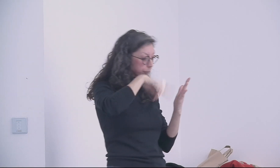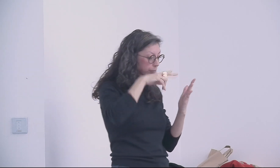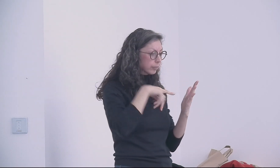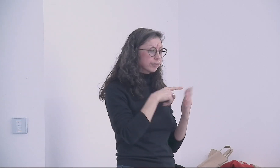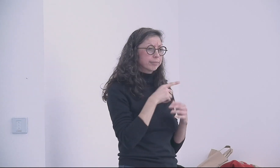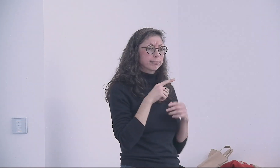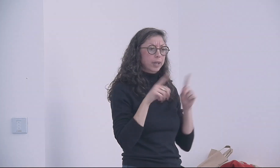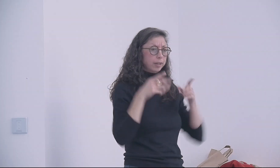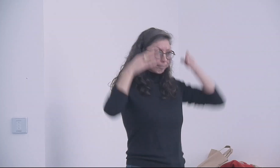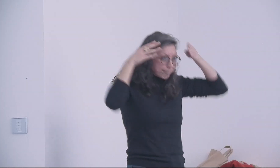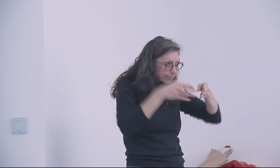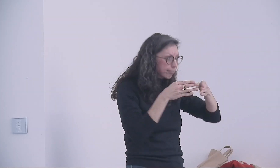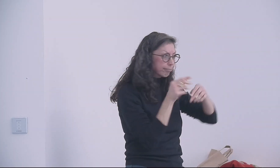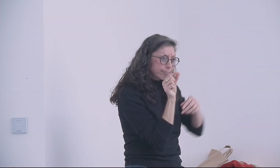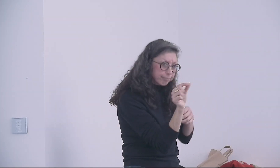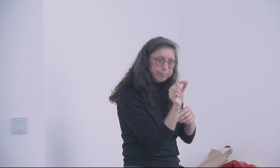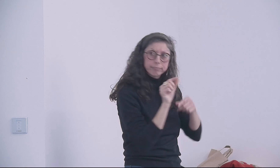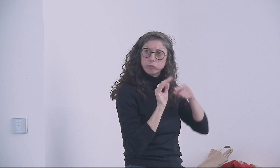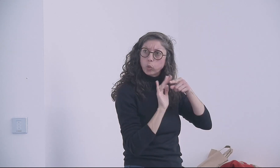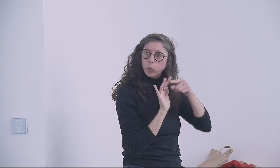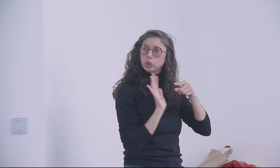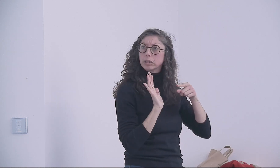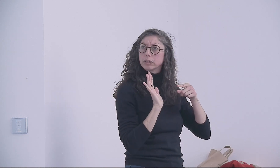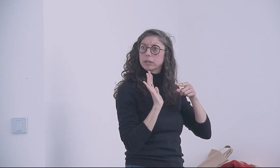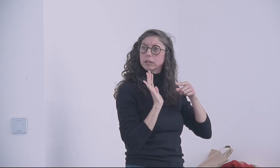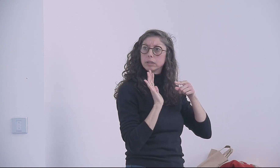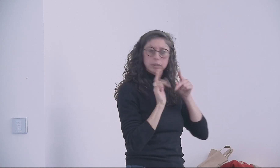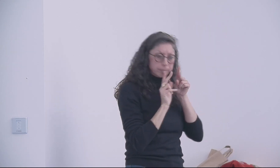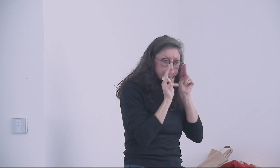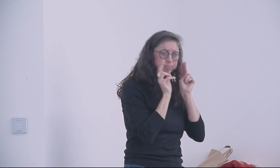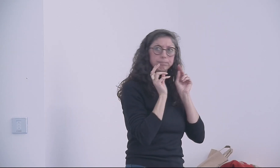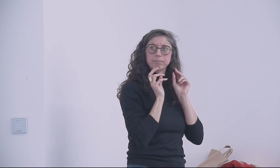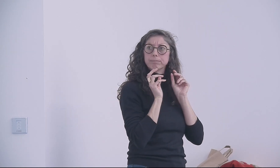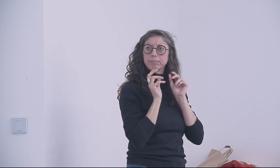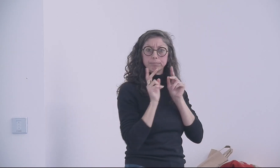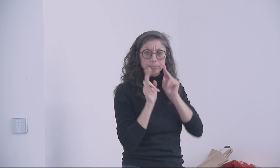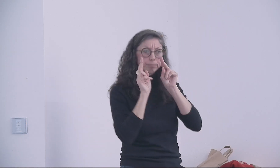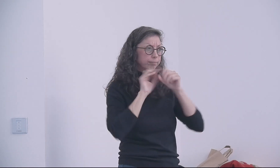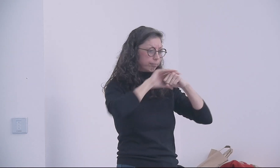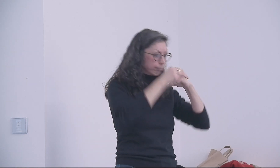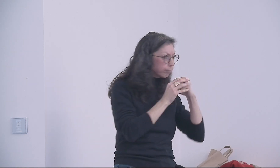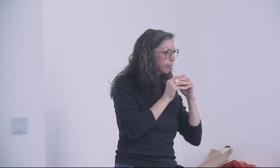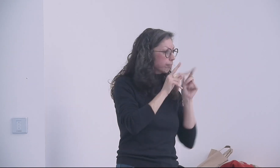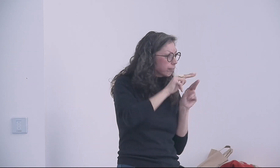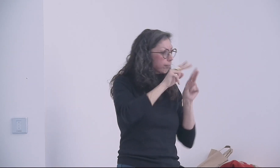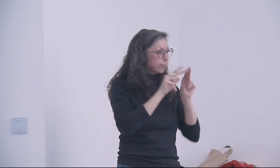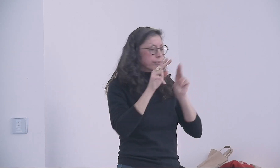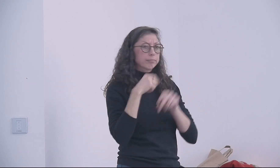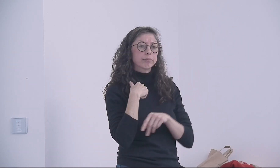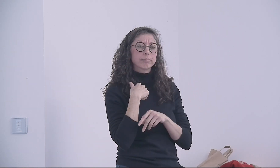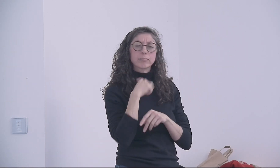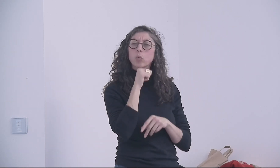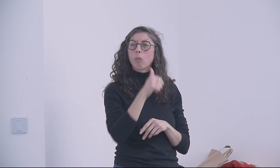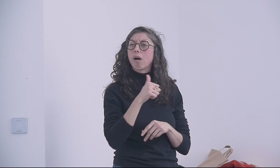le PIC, effectivement, qui a emmené des recherches, eux, sur la phonologie, sur les